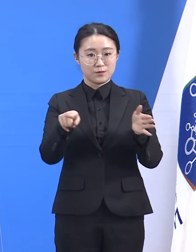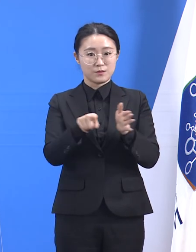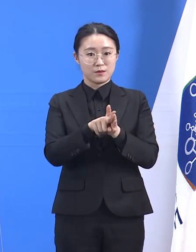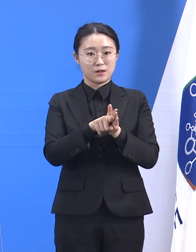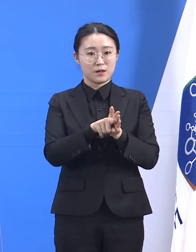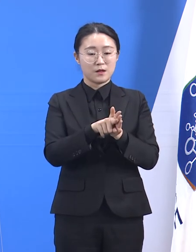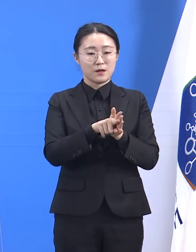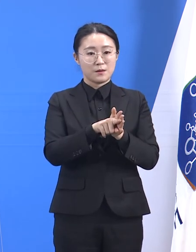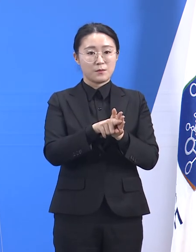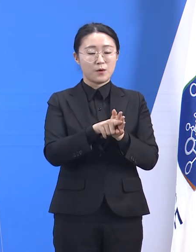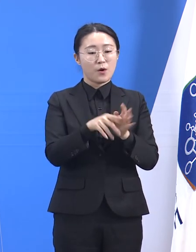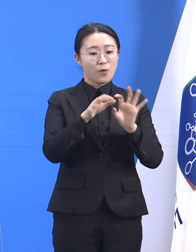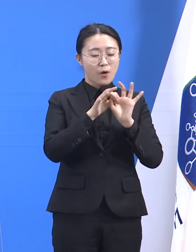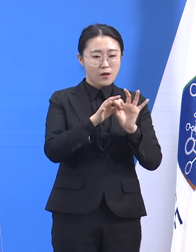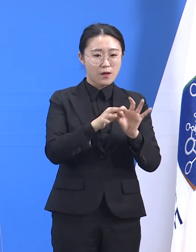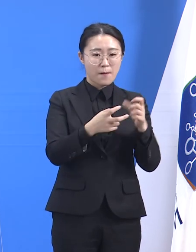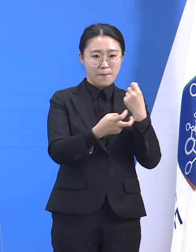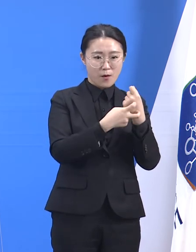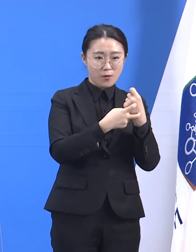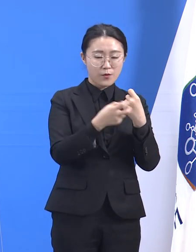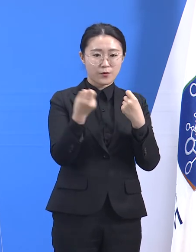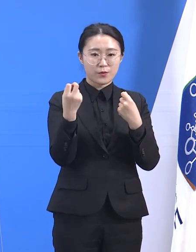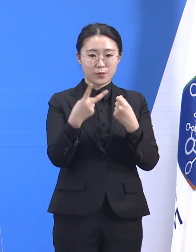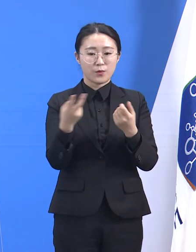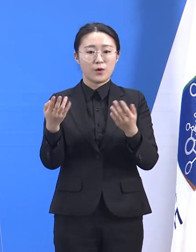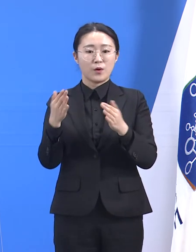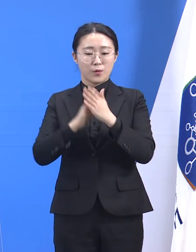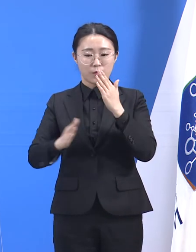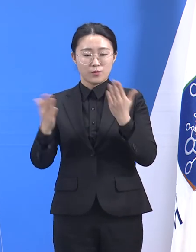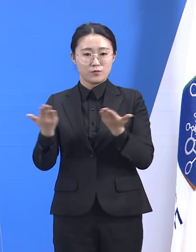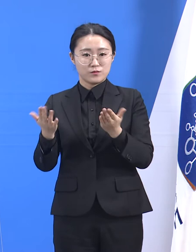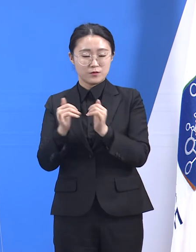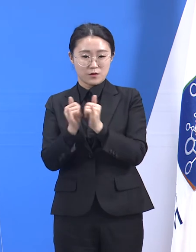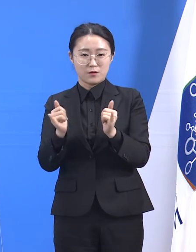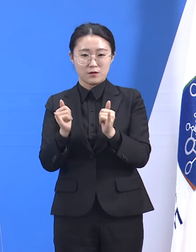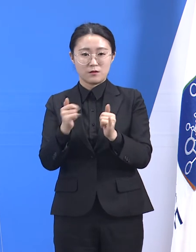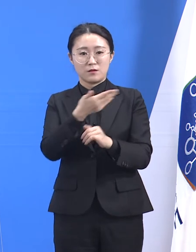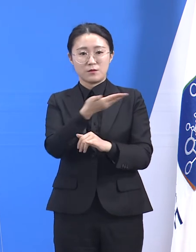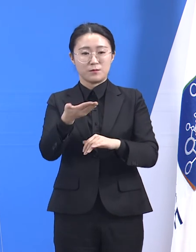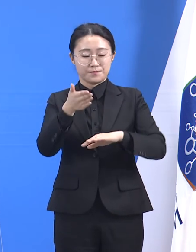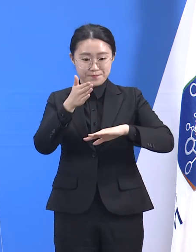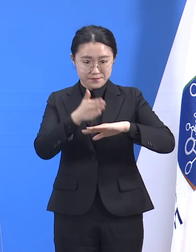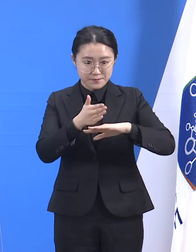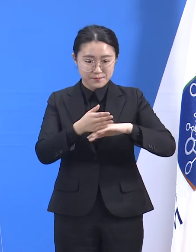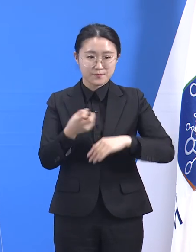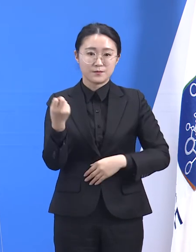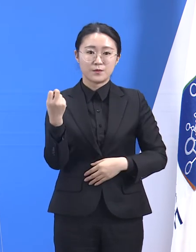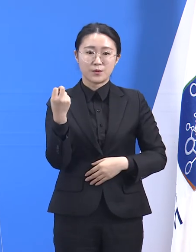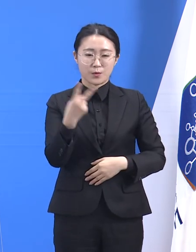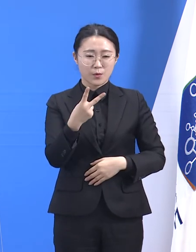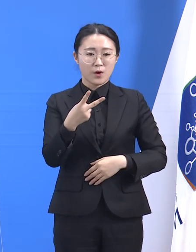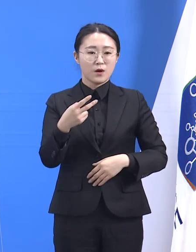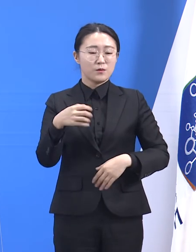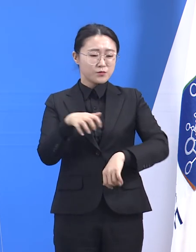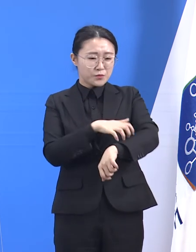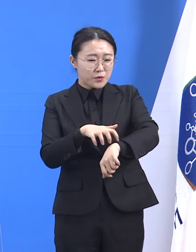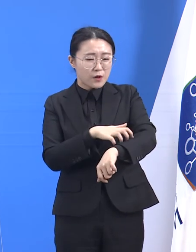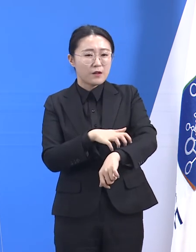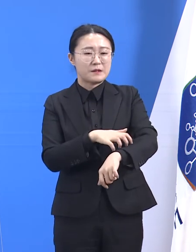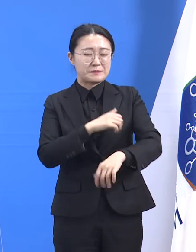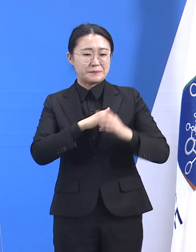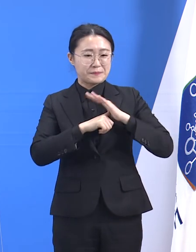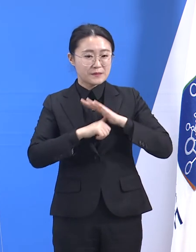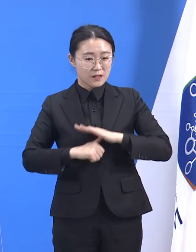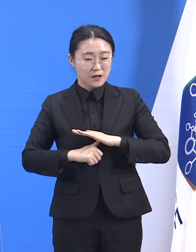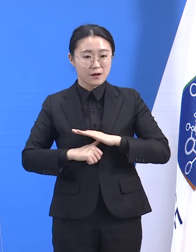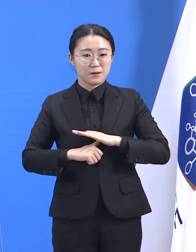관계 공무원분들께 깊은 감사 말씀드립니다. 또한 불편을 감수해 주신 경기대학교 학생과 직원분들께도